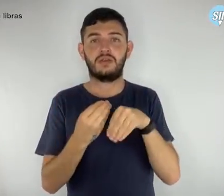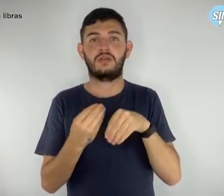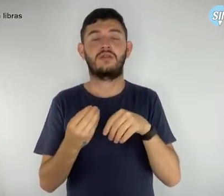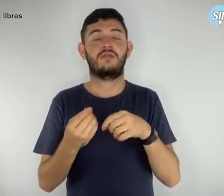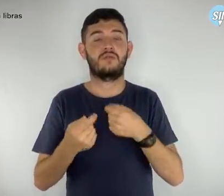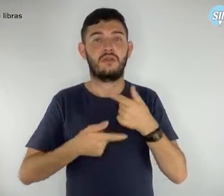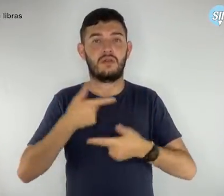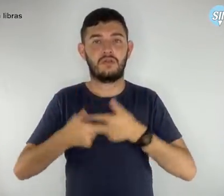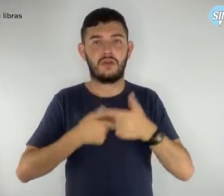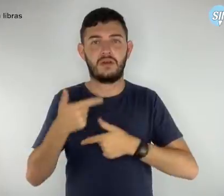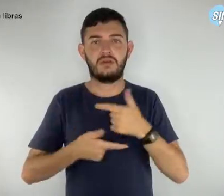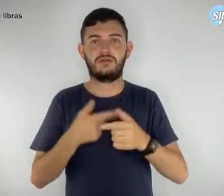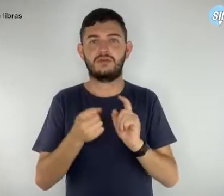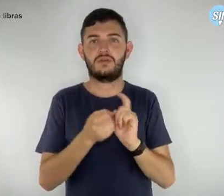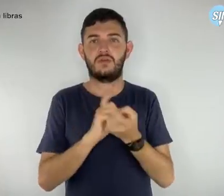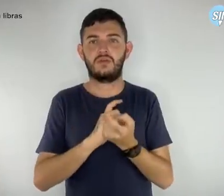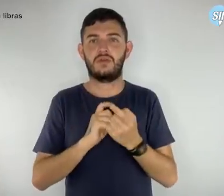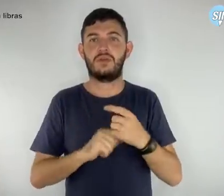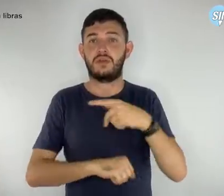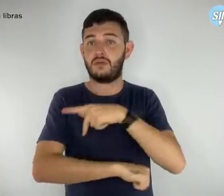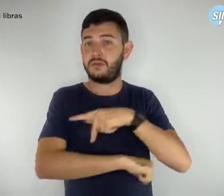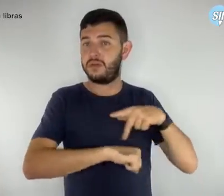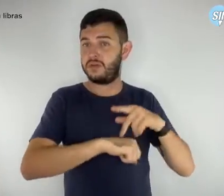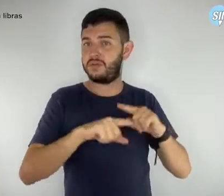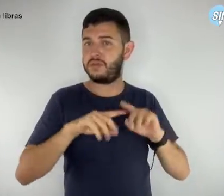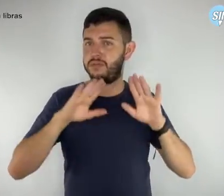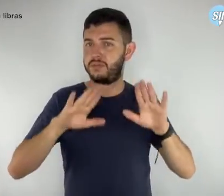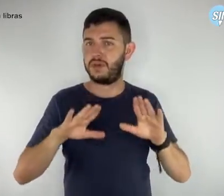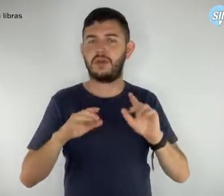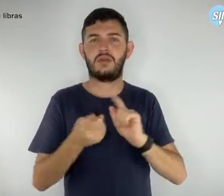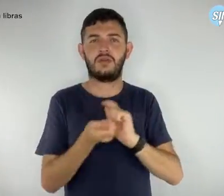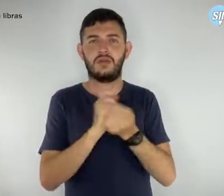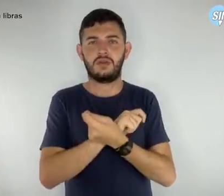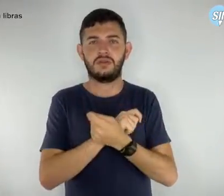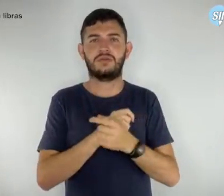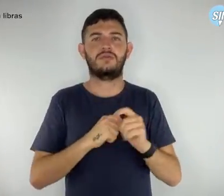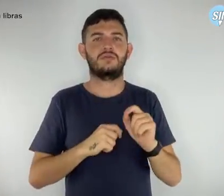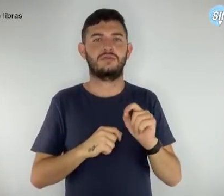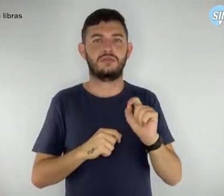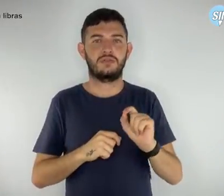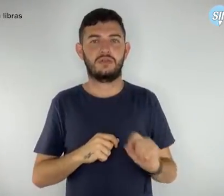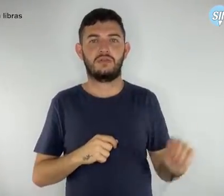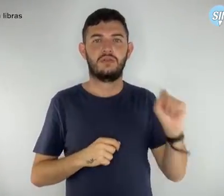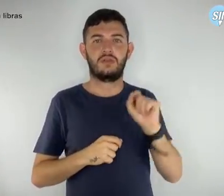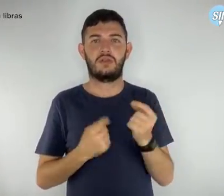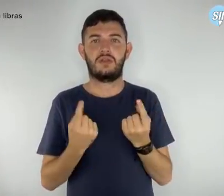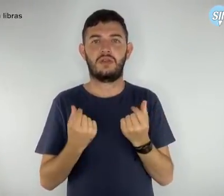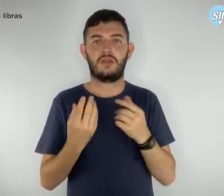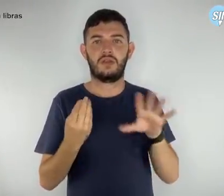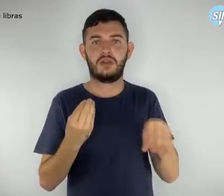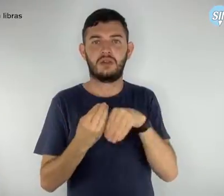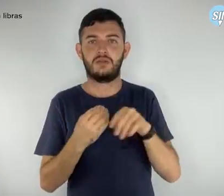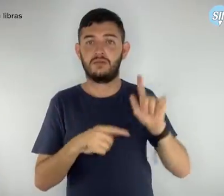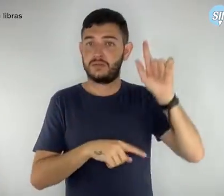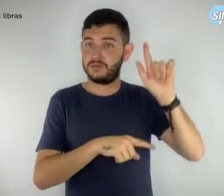atividade de coordenação pedagógica. Tanto o reajuste na gratificação de gestores